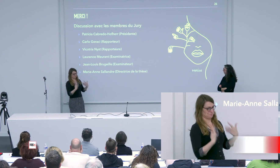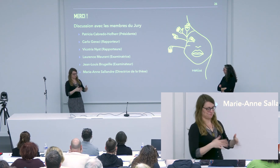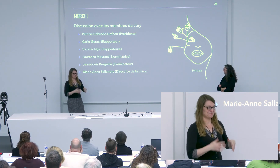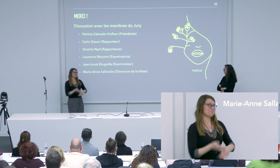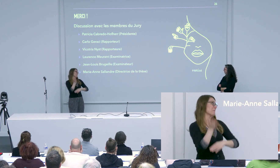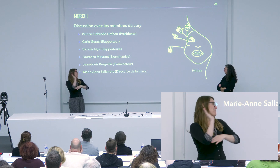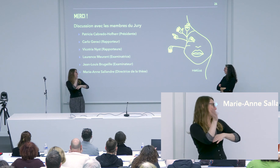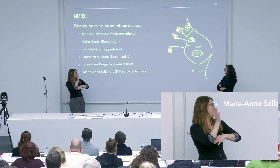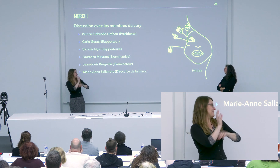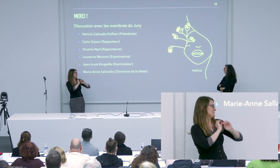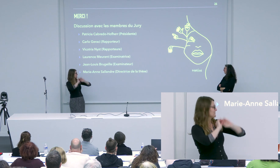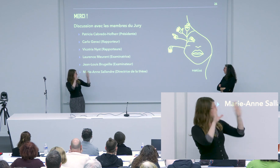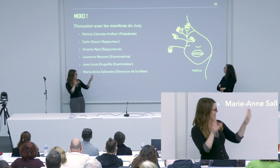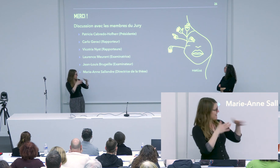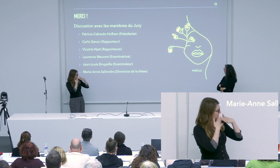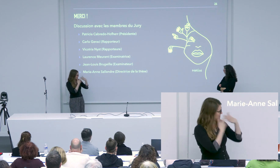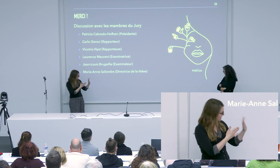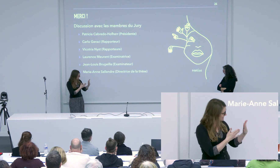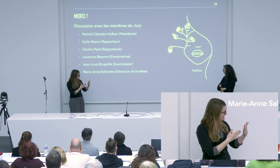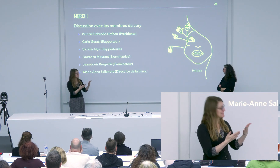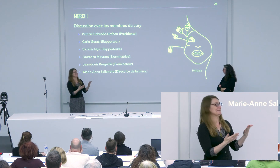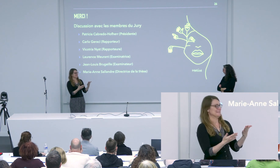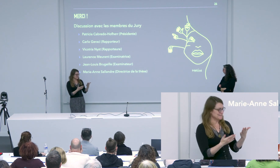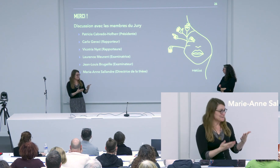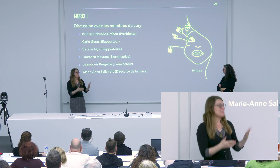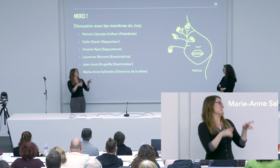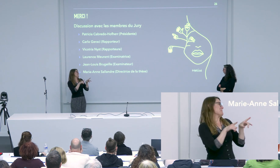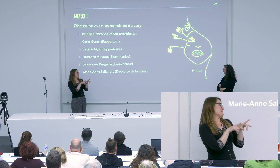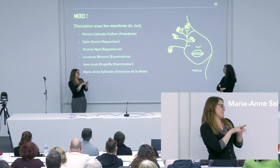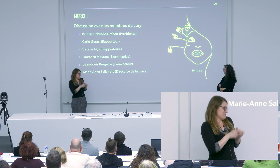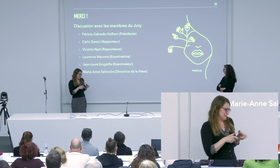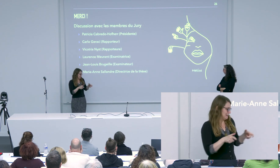Tout d'abord, merci. Quelle présentation très claire.